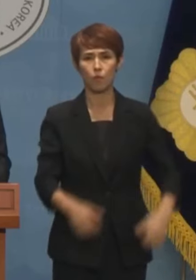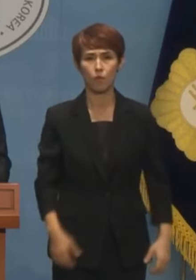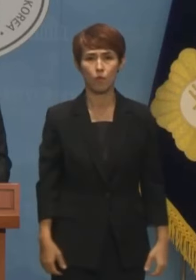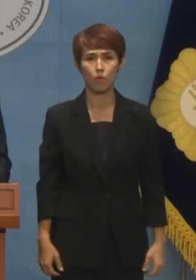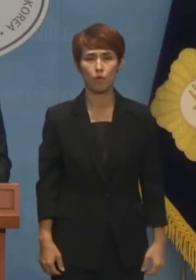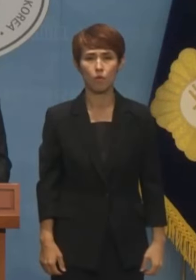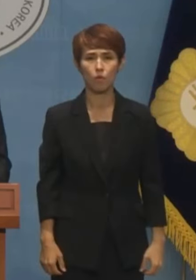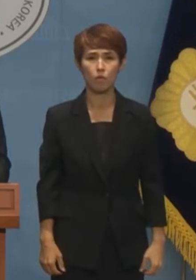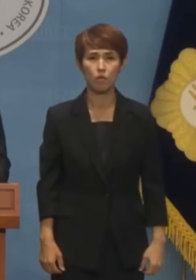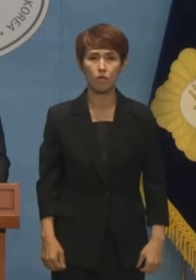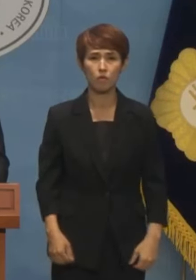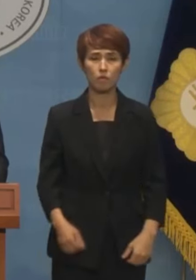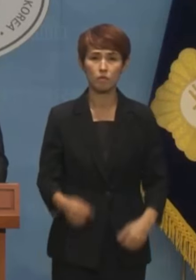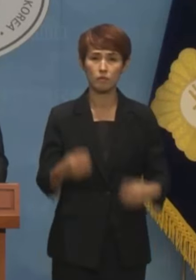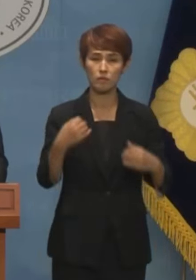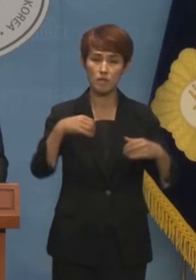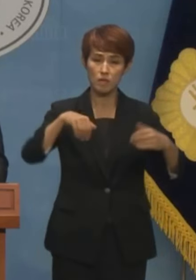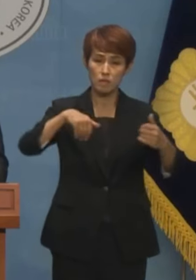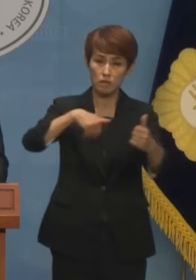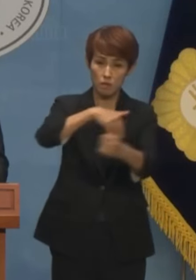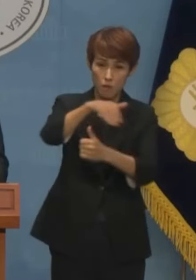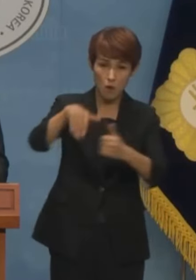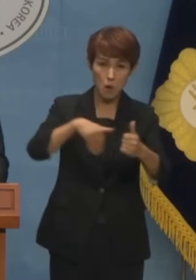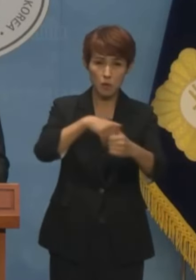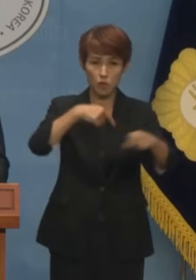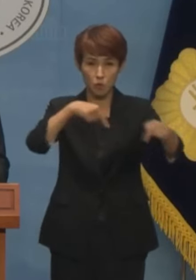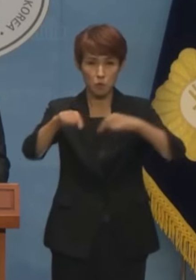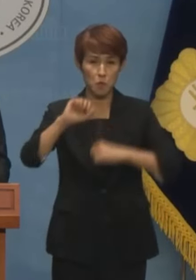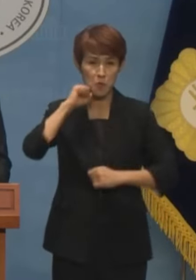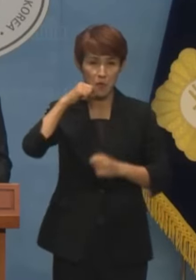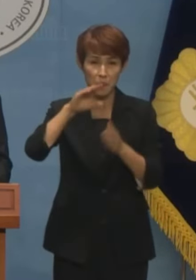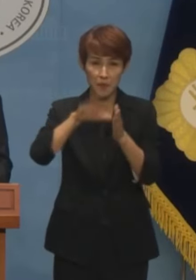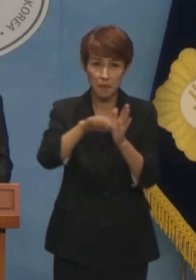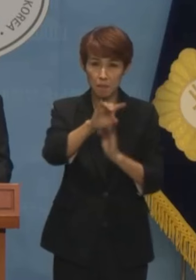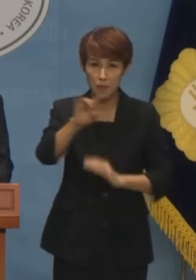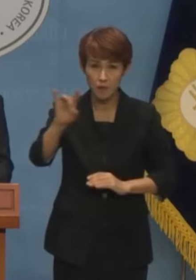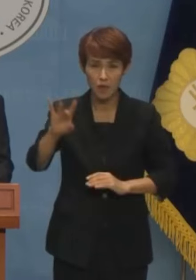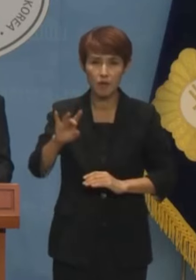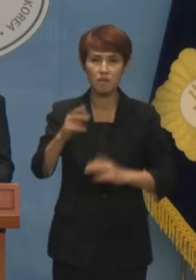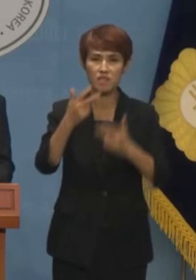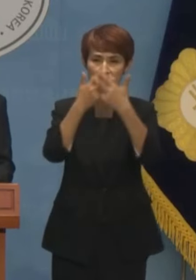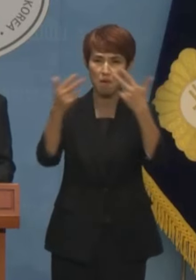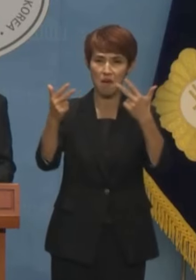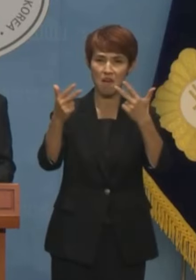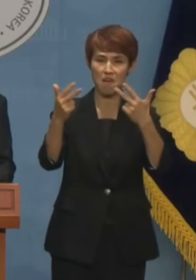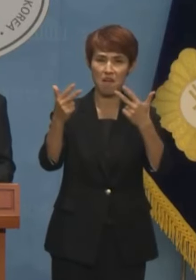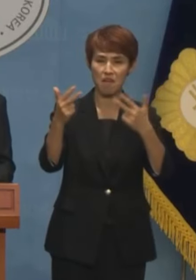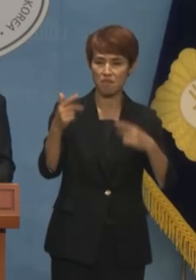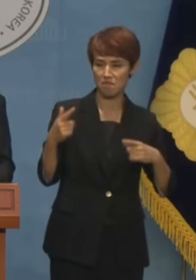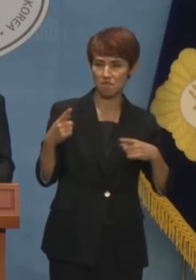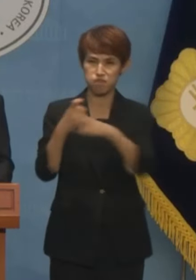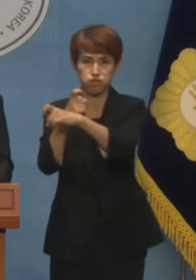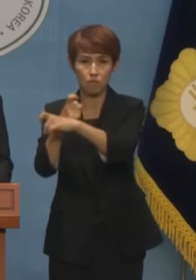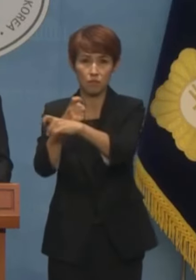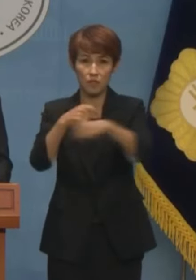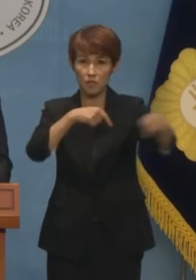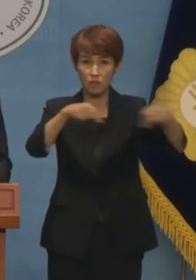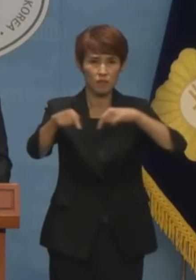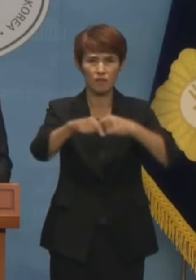정권이 위기에 처할 때마다 이재명 전 대표와 야당을 공격하는 보복의 정치를